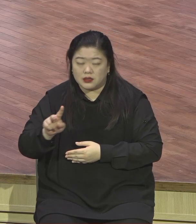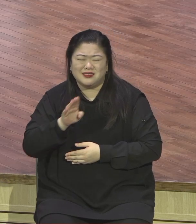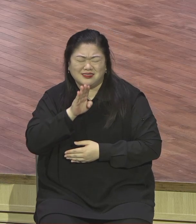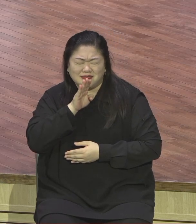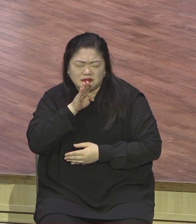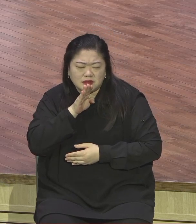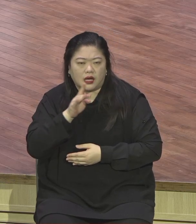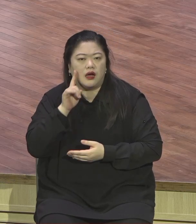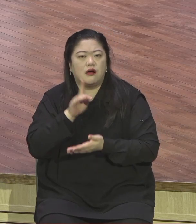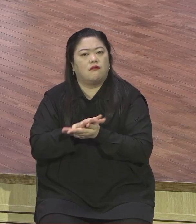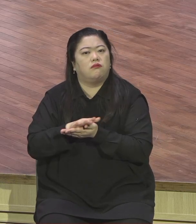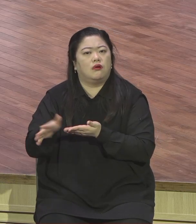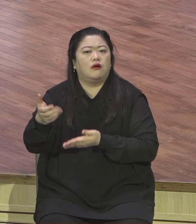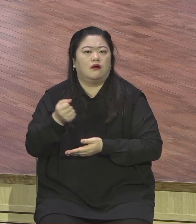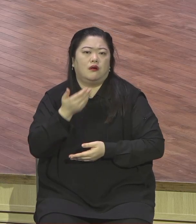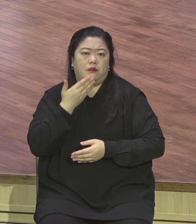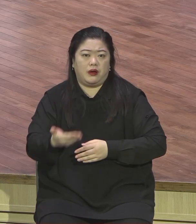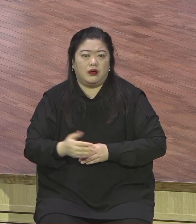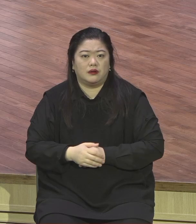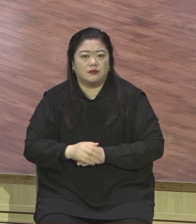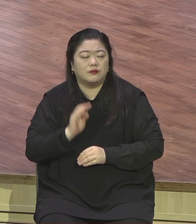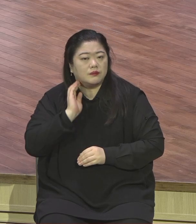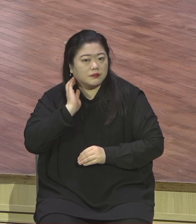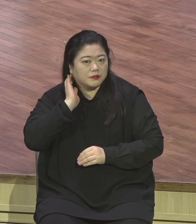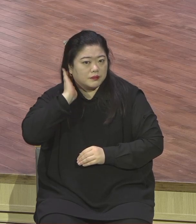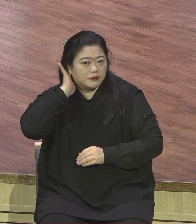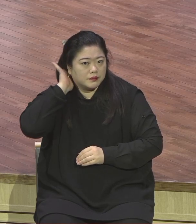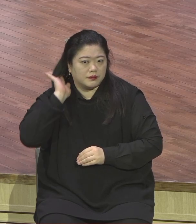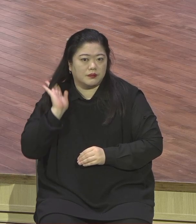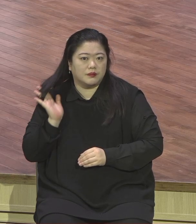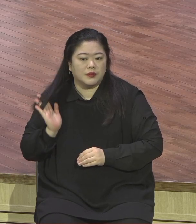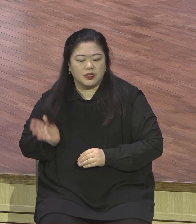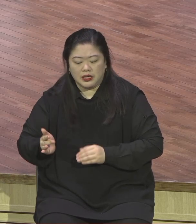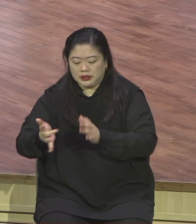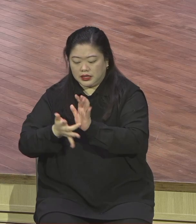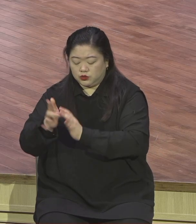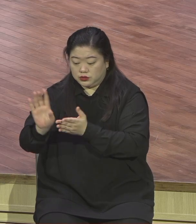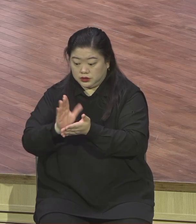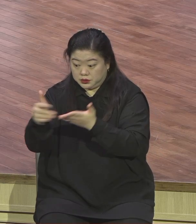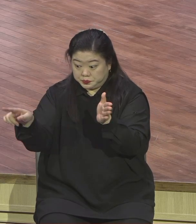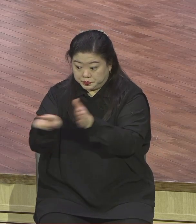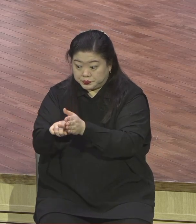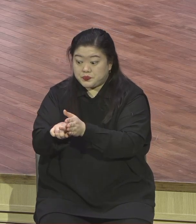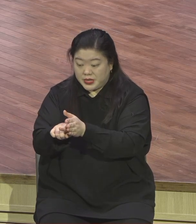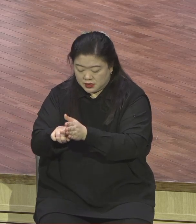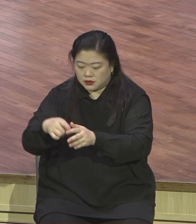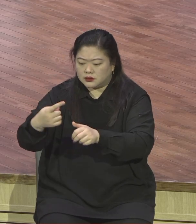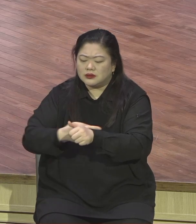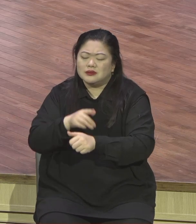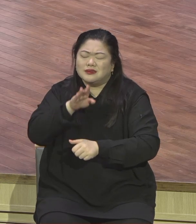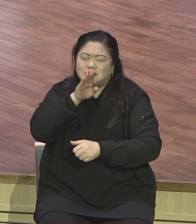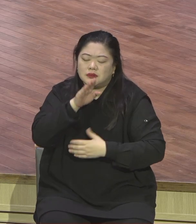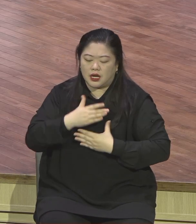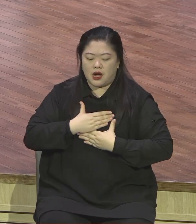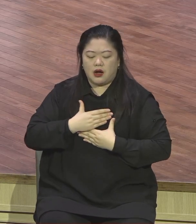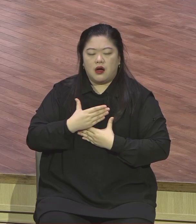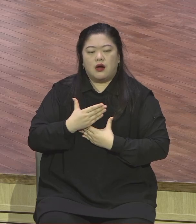이 참 안식을 얻는 순간 이걸 놓치지 마시고 실제로 그리스도 안에 있지 않은 참 안식 이것을 맛보고